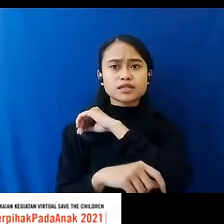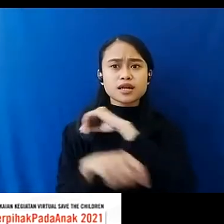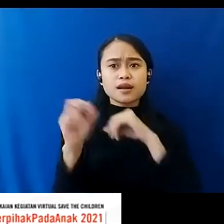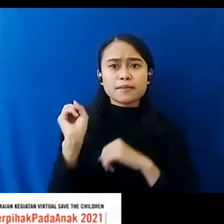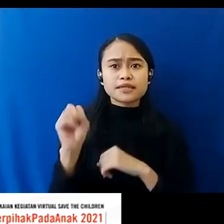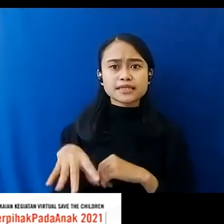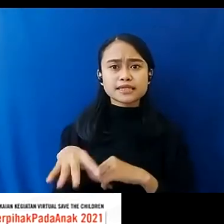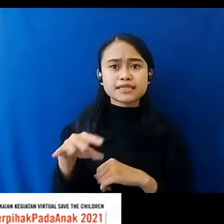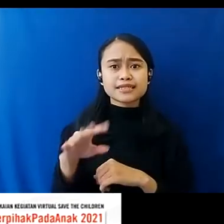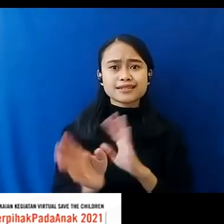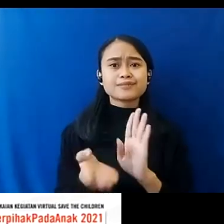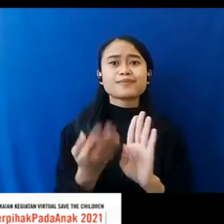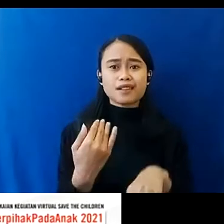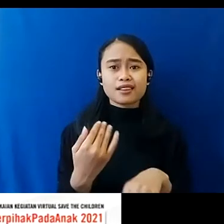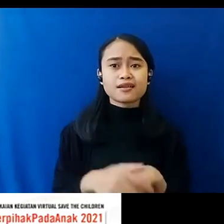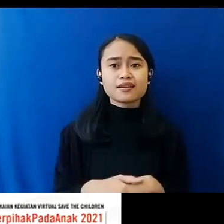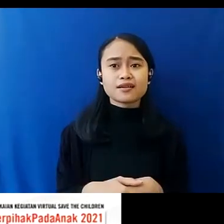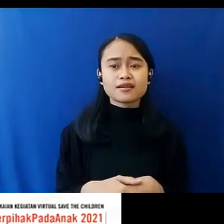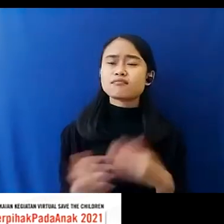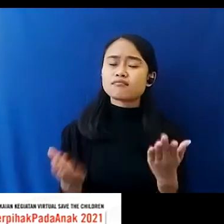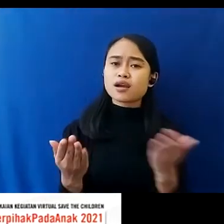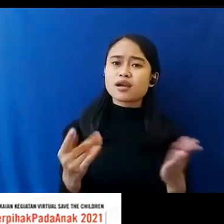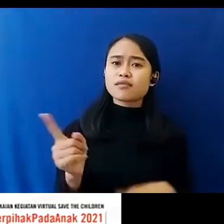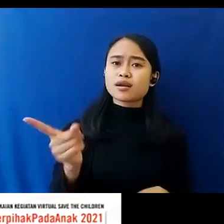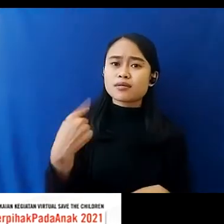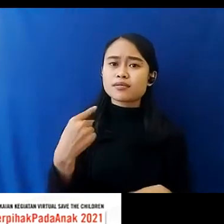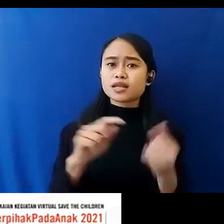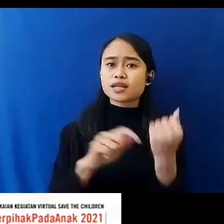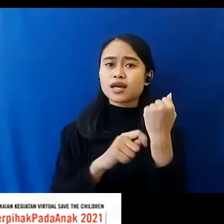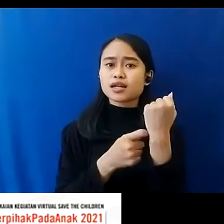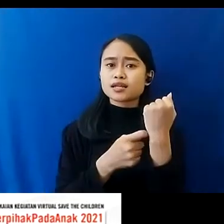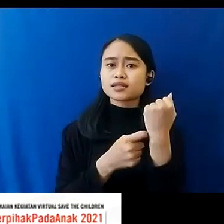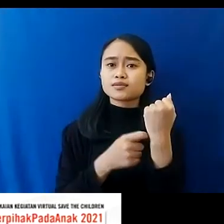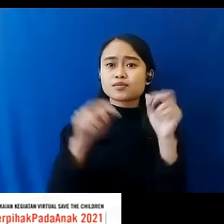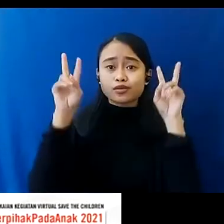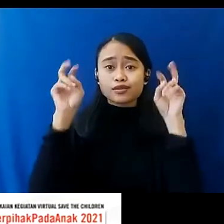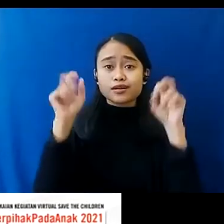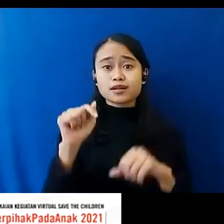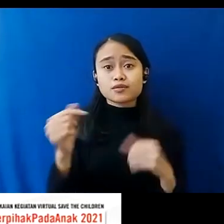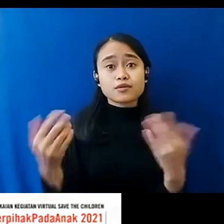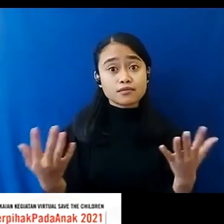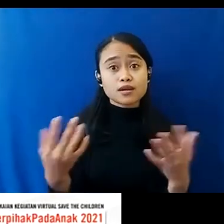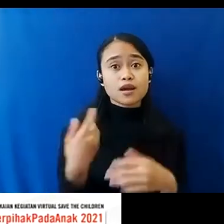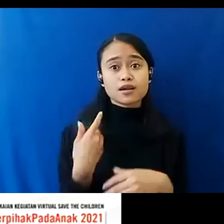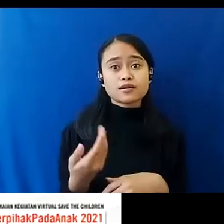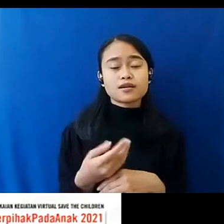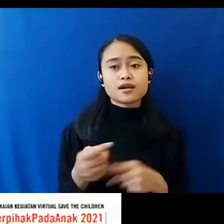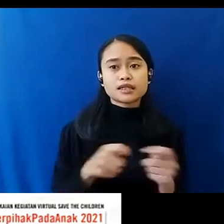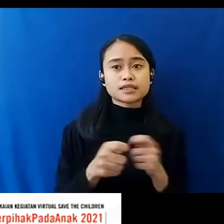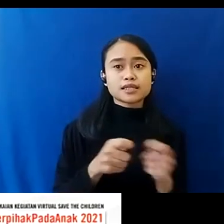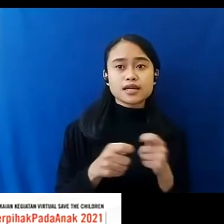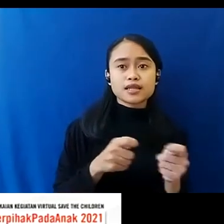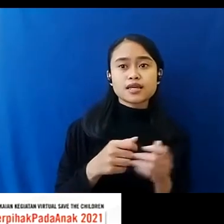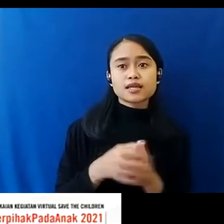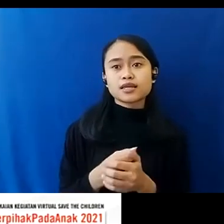Kembali Kemudian Bagaimana Pemerintah Merespon Dari Tren Ini Apakah Ada Strategi Adjustment